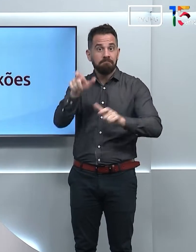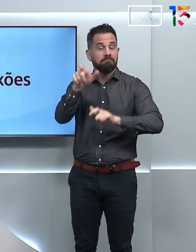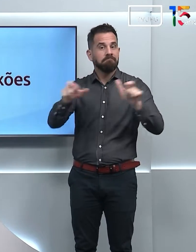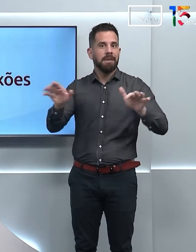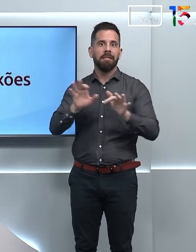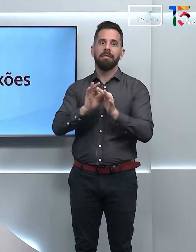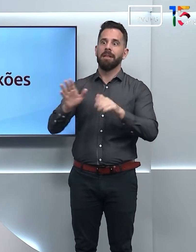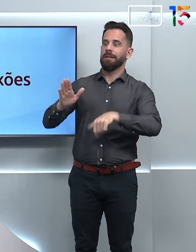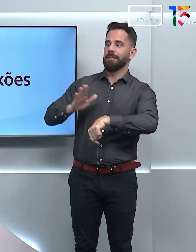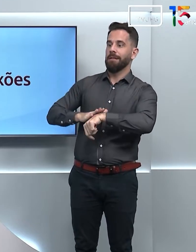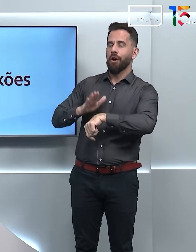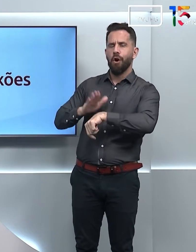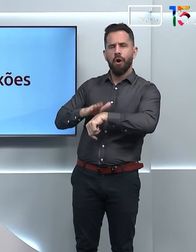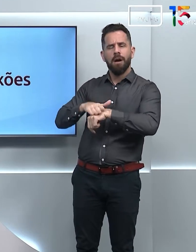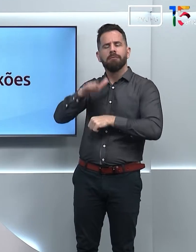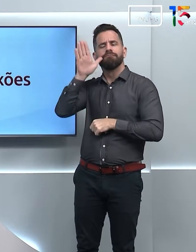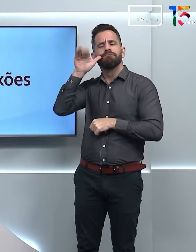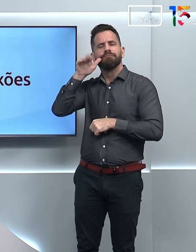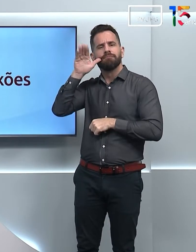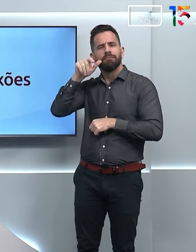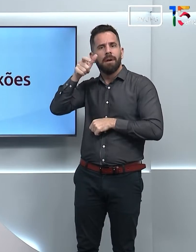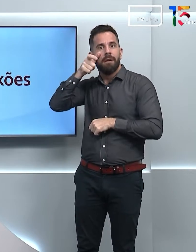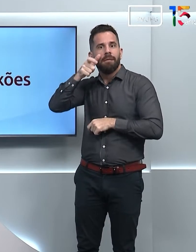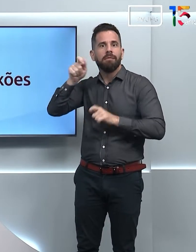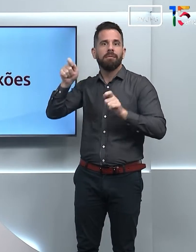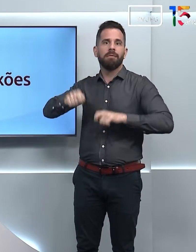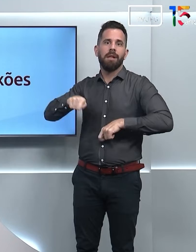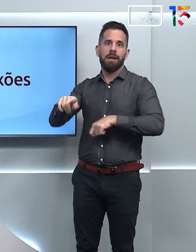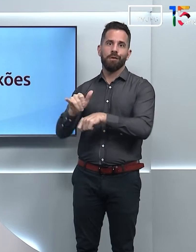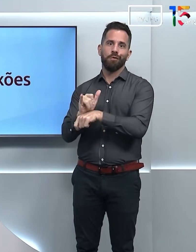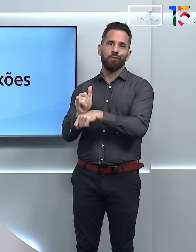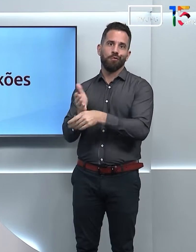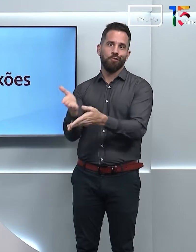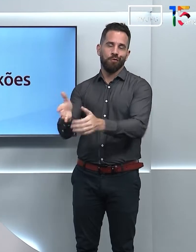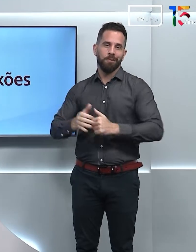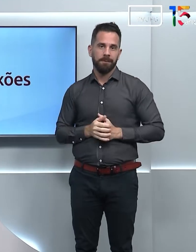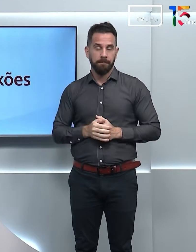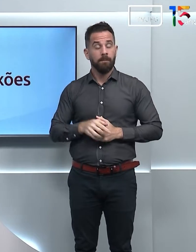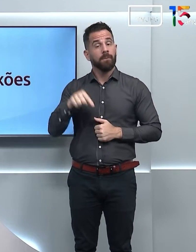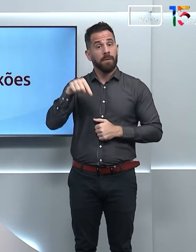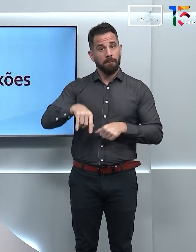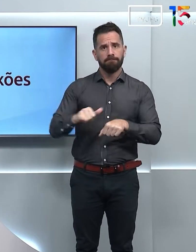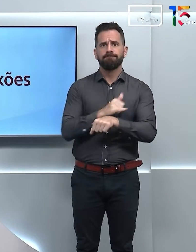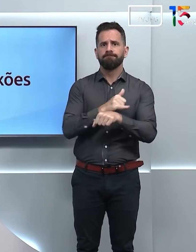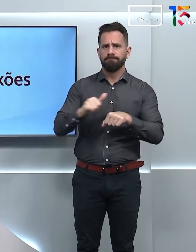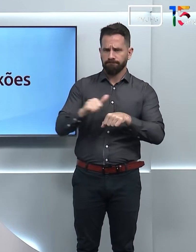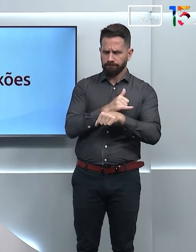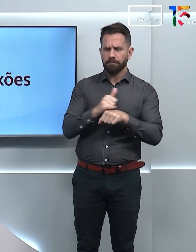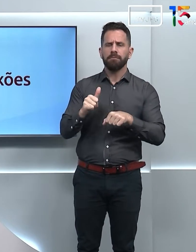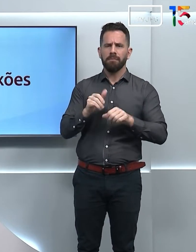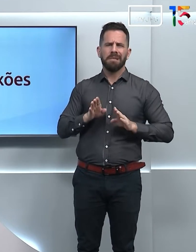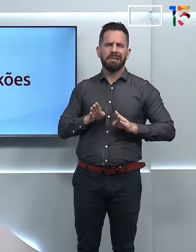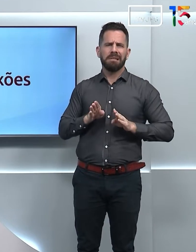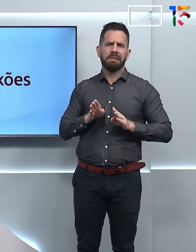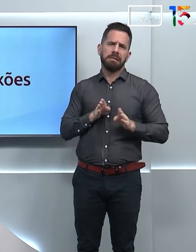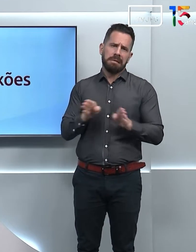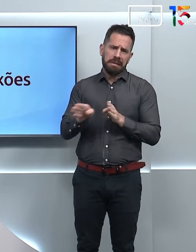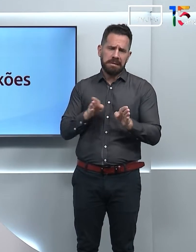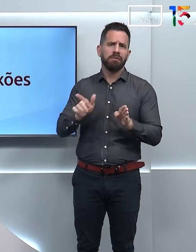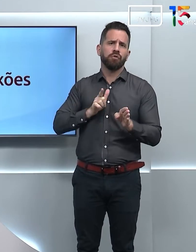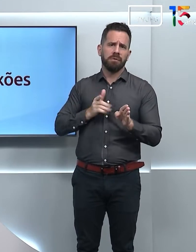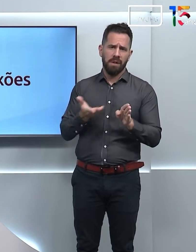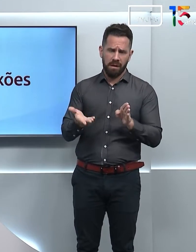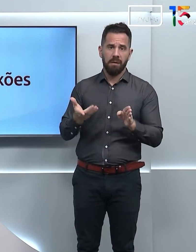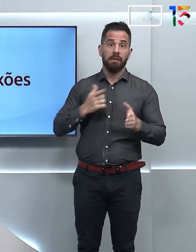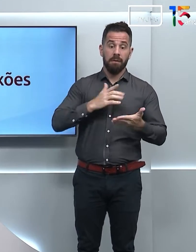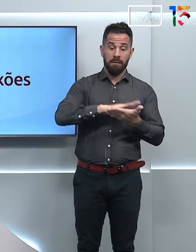você que nos acompanha em qualquer dia e horário no canal da TV no YouTube. O nosso programa tenta ser mais acessível para a comunidade surda.